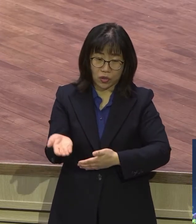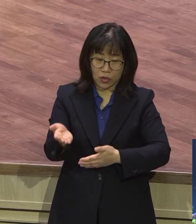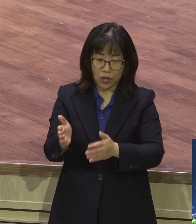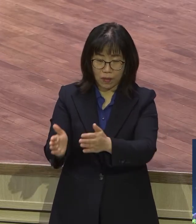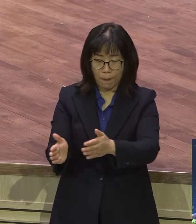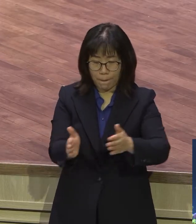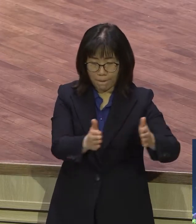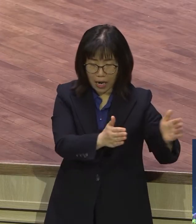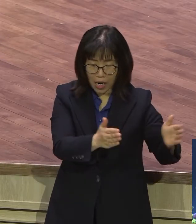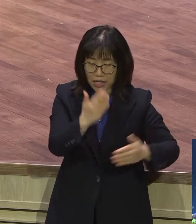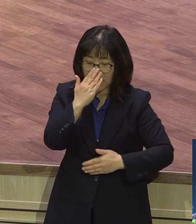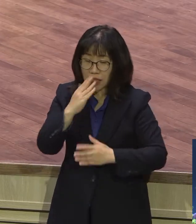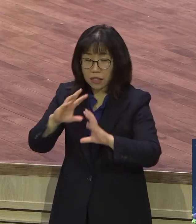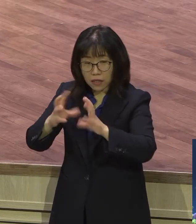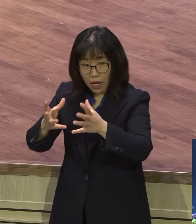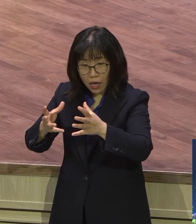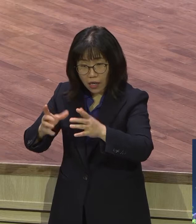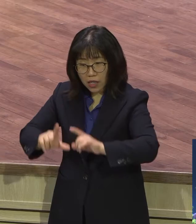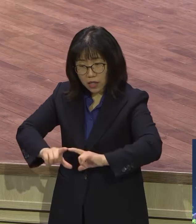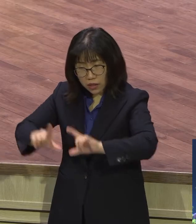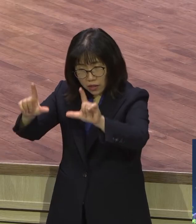그런데 이스라엘 절기는 정반대예요.